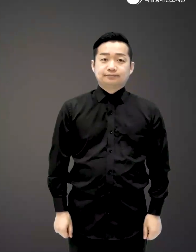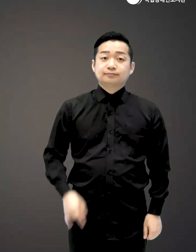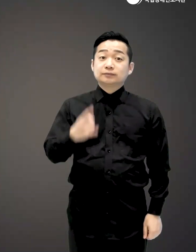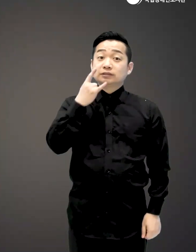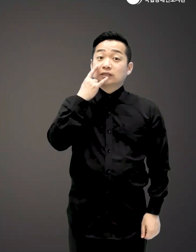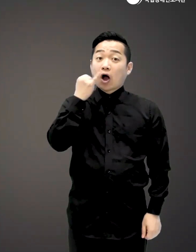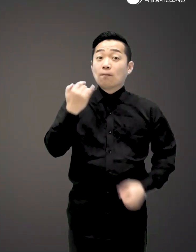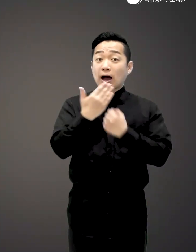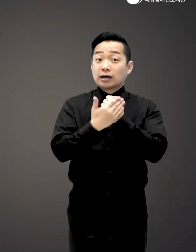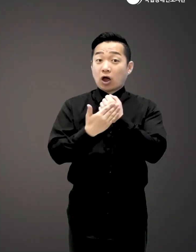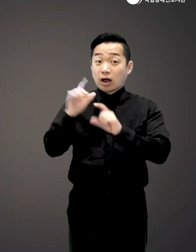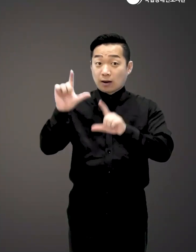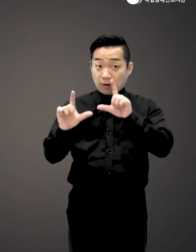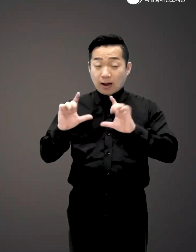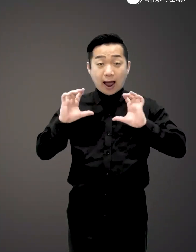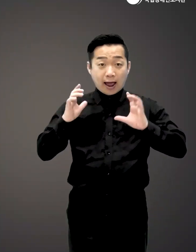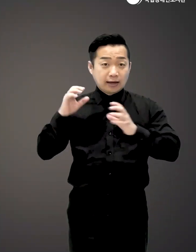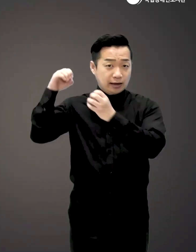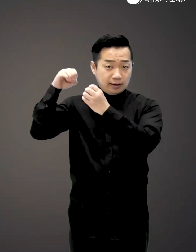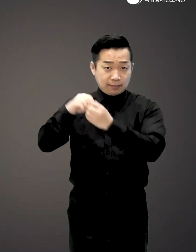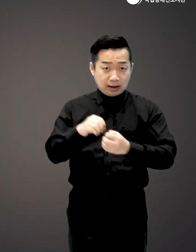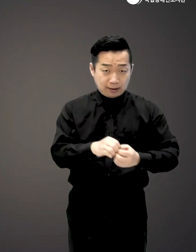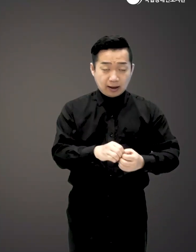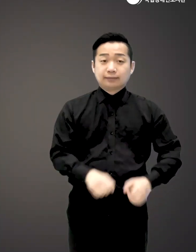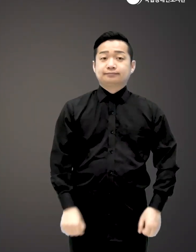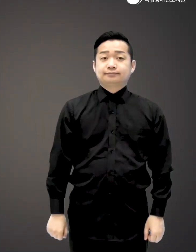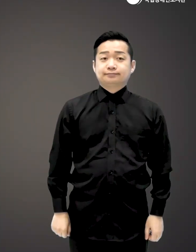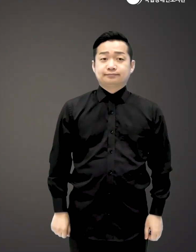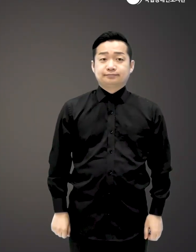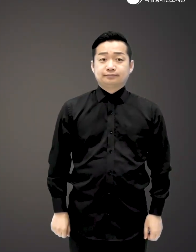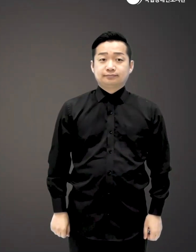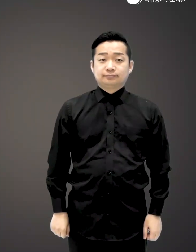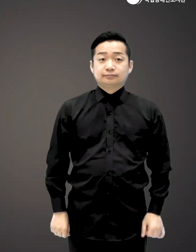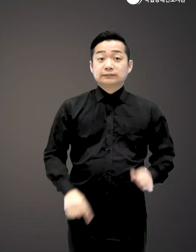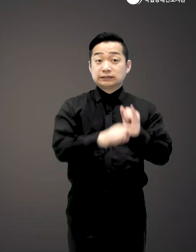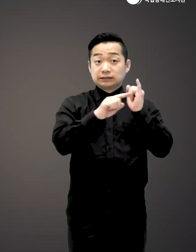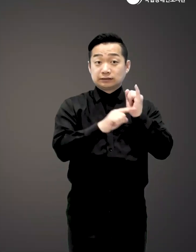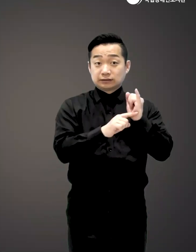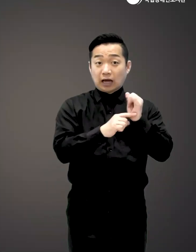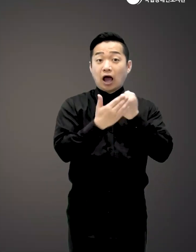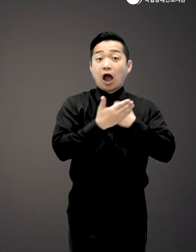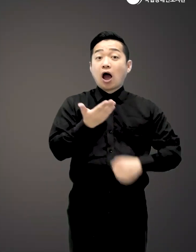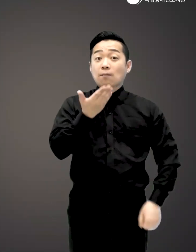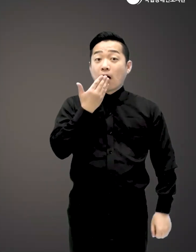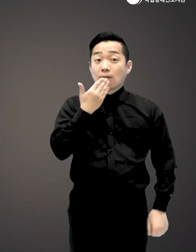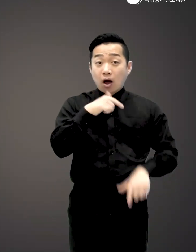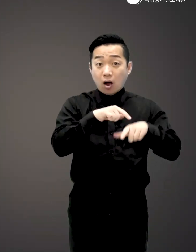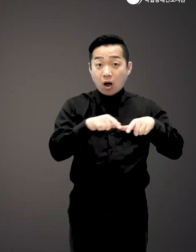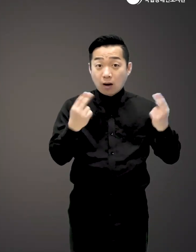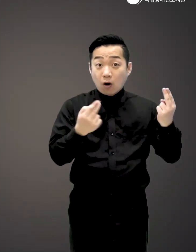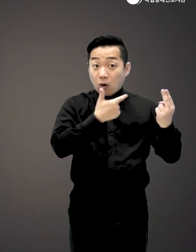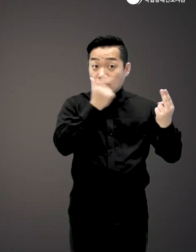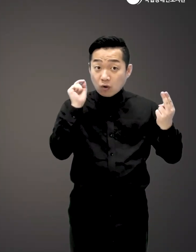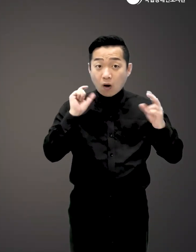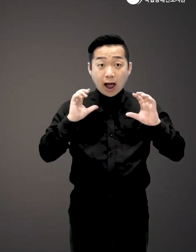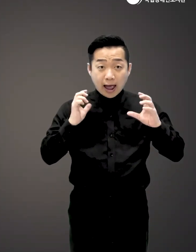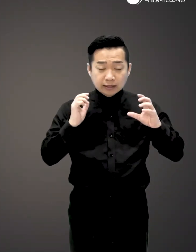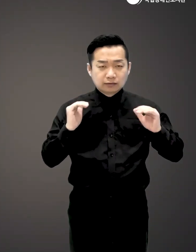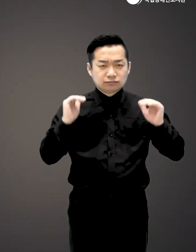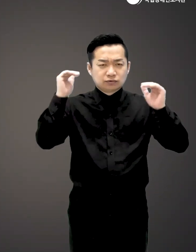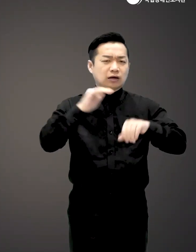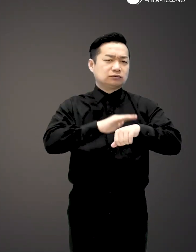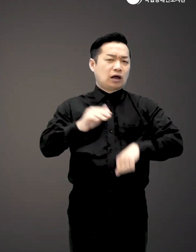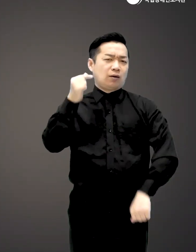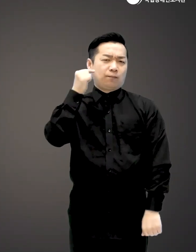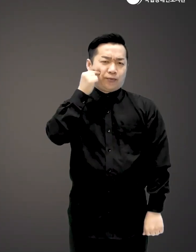엄마의 영양상태는 태아에게 그대로 전달된다고 합니다 임산부의 영양 섭취가 정상보다 부족하면 태아는